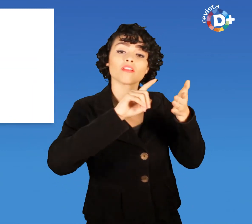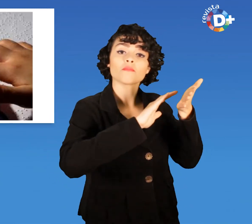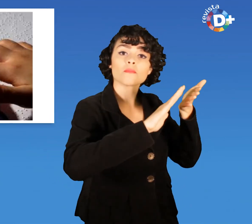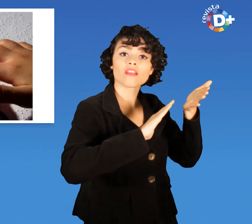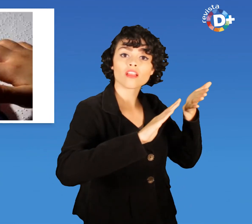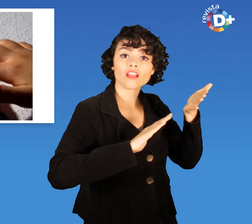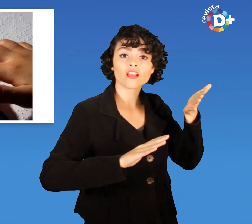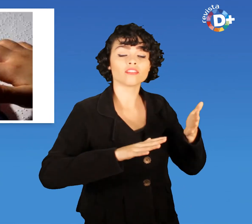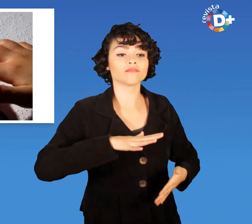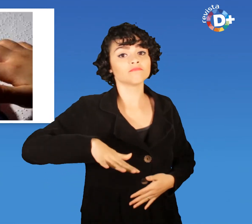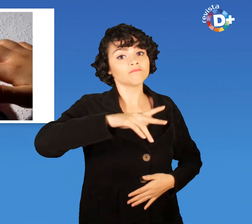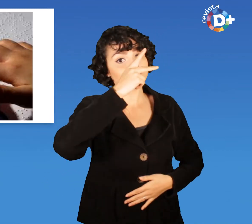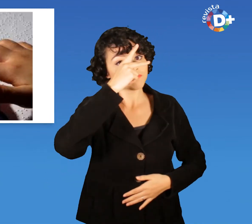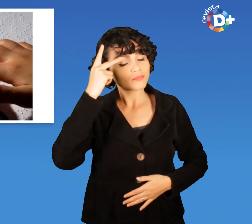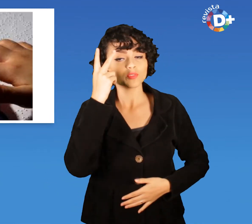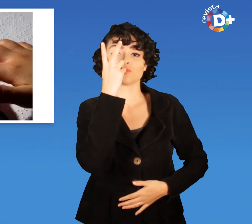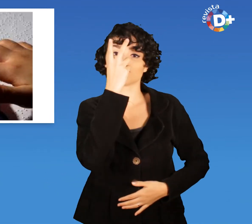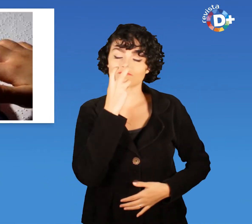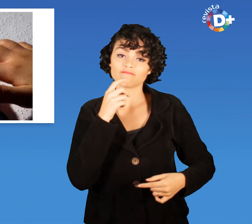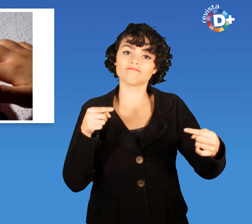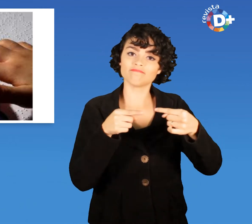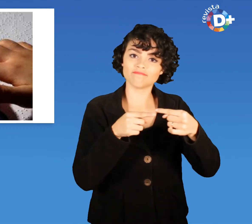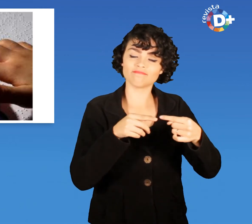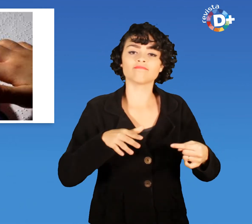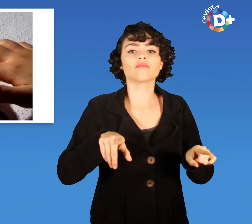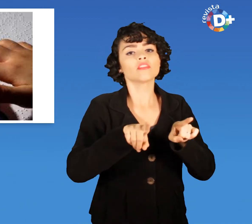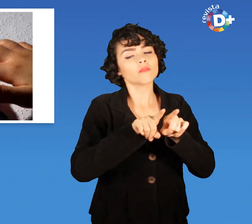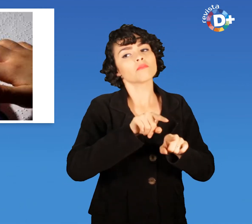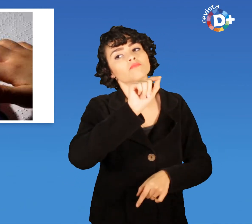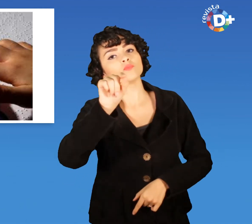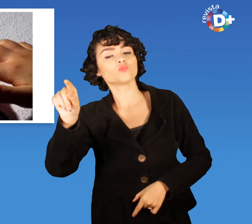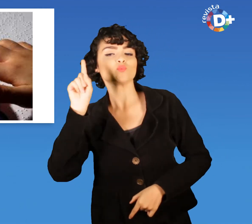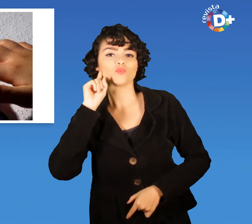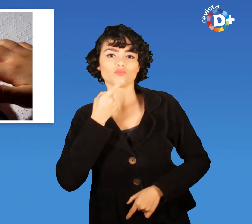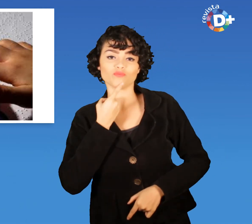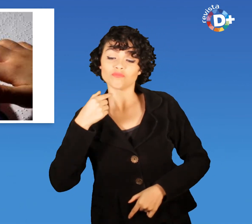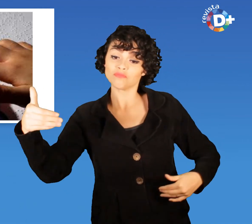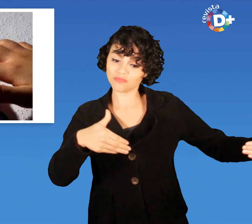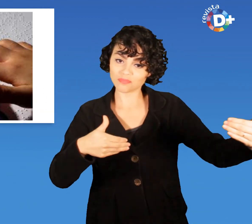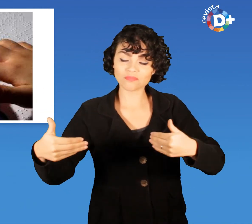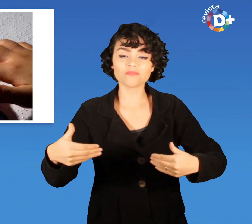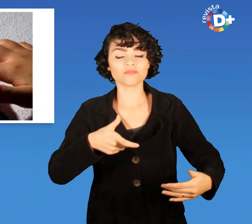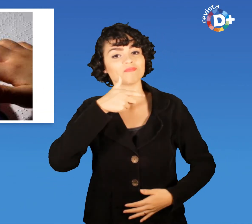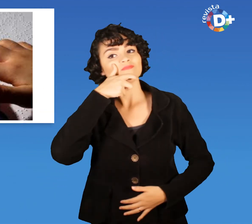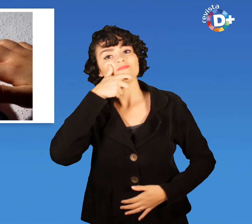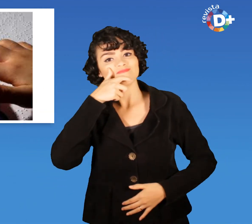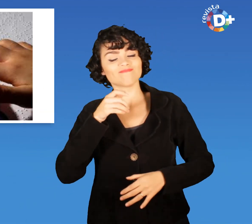que possuem deficiência visual e ou auditiva O próximo encontro será